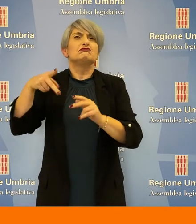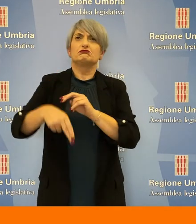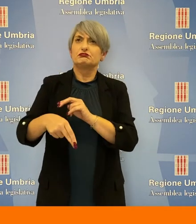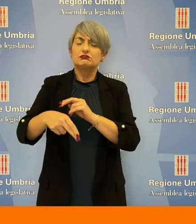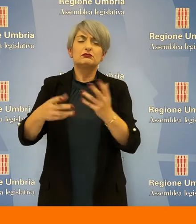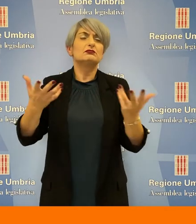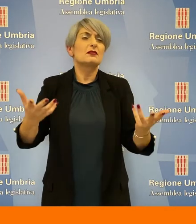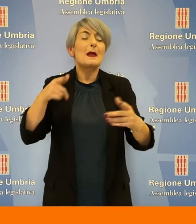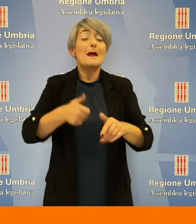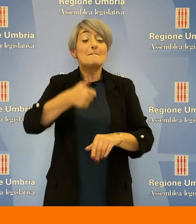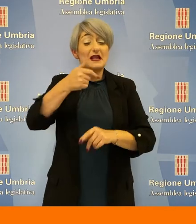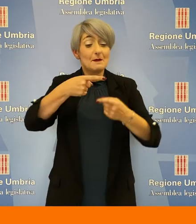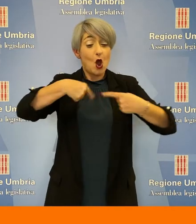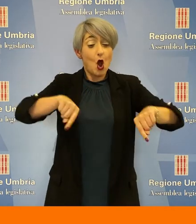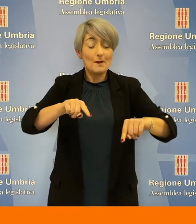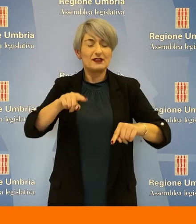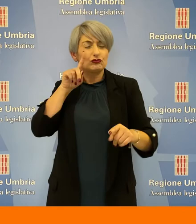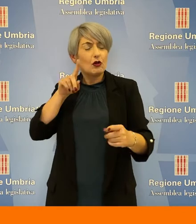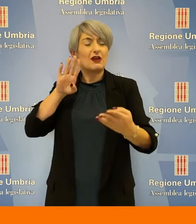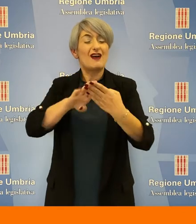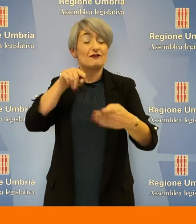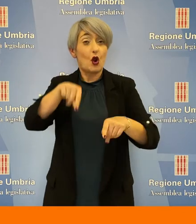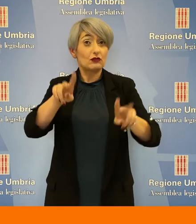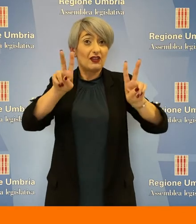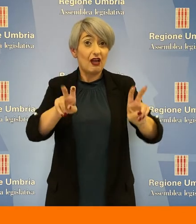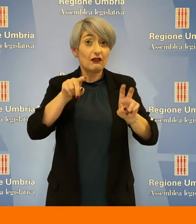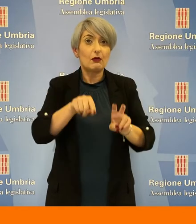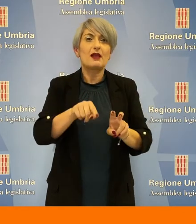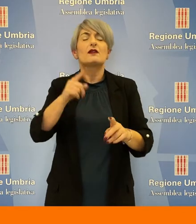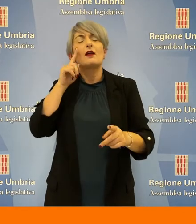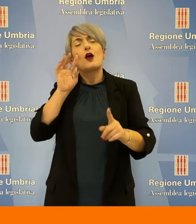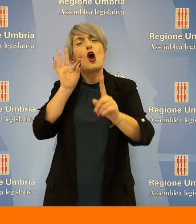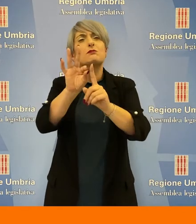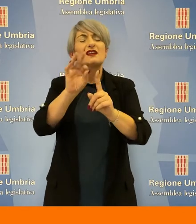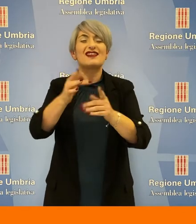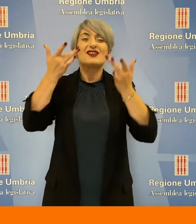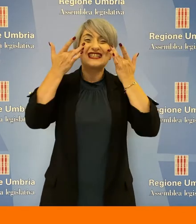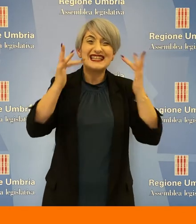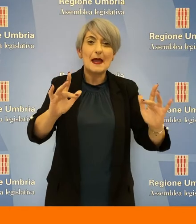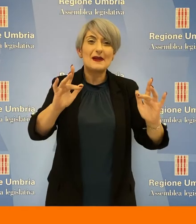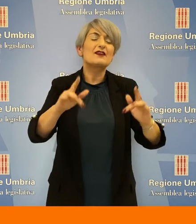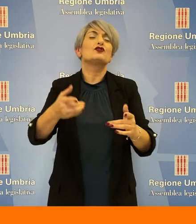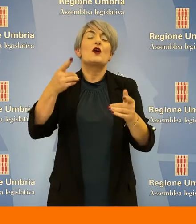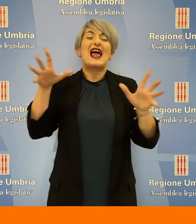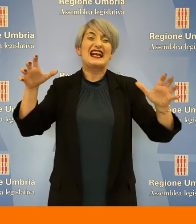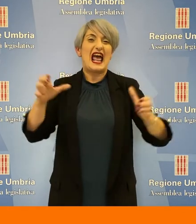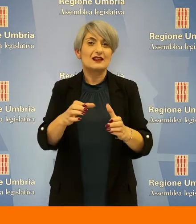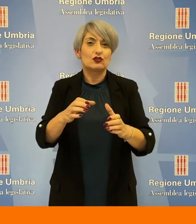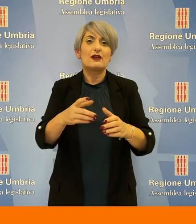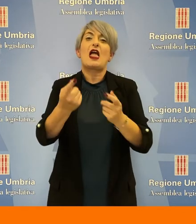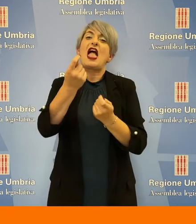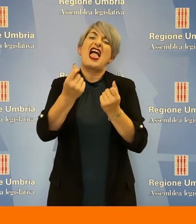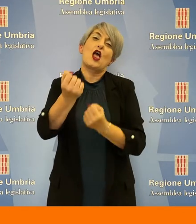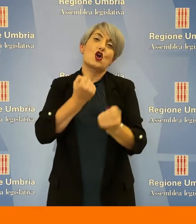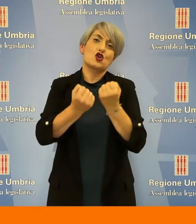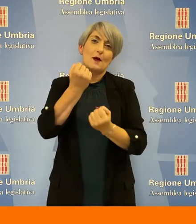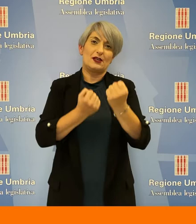stati istituiti. La prima commissione affronterà la questione nell'ottica di una semplificazione, razionalizzazione ed